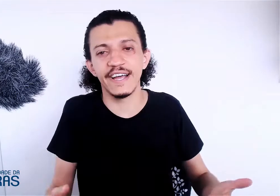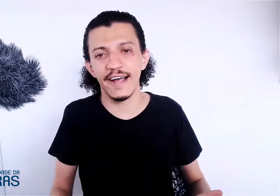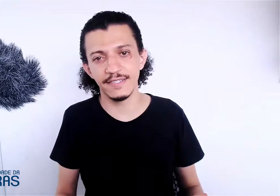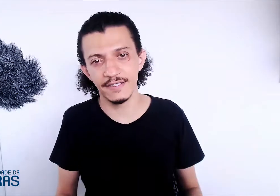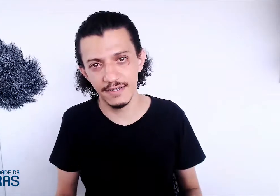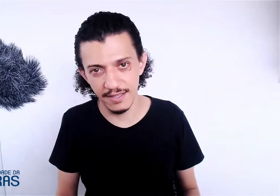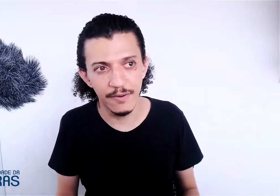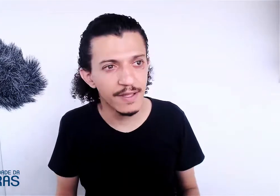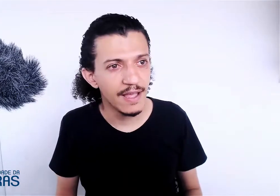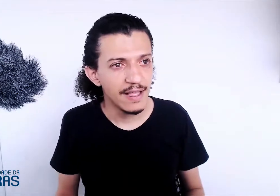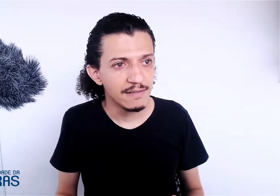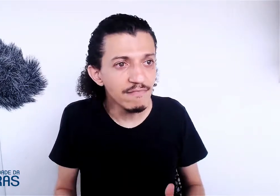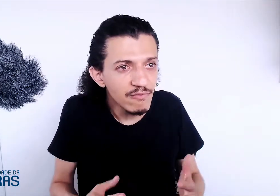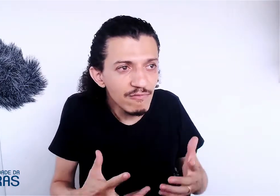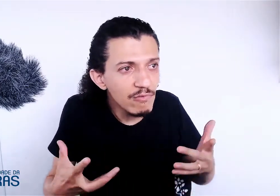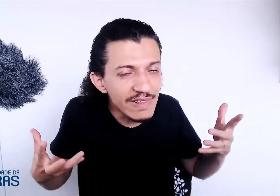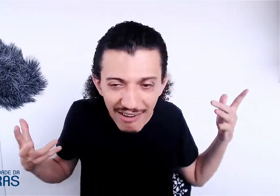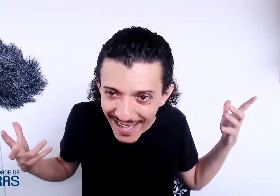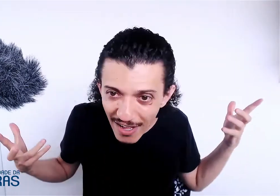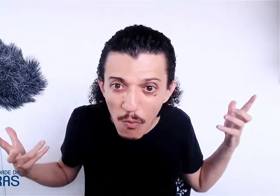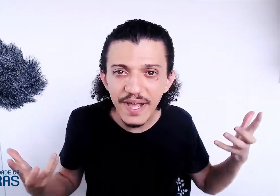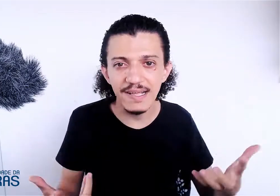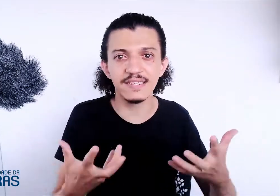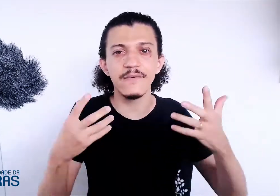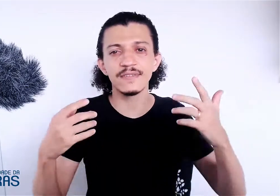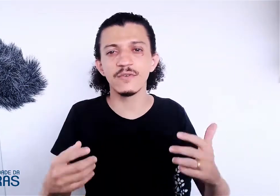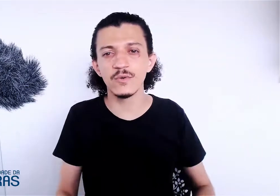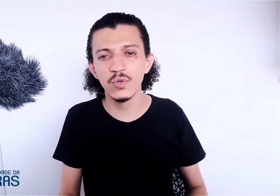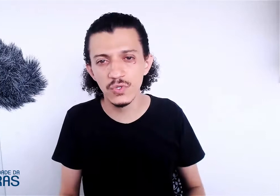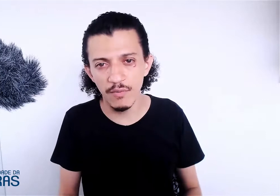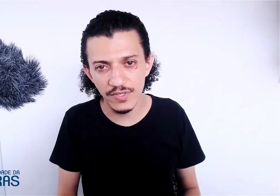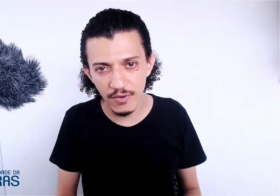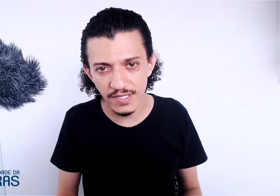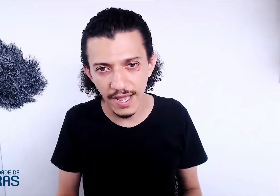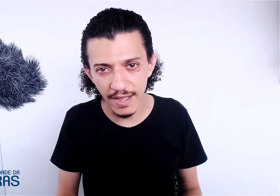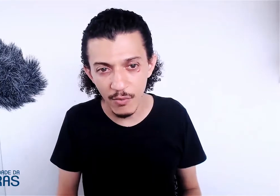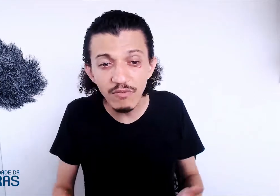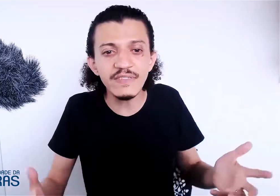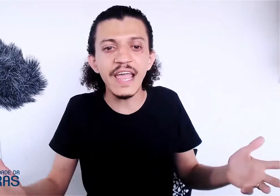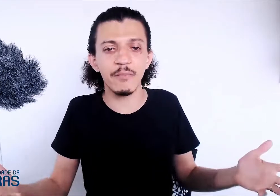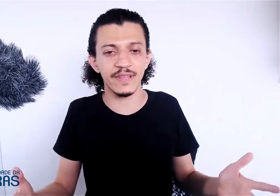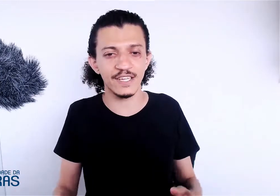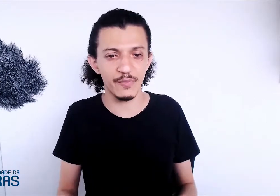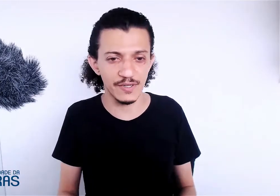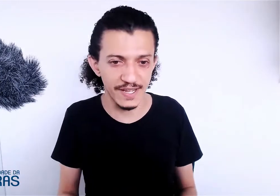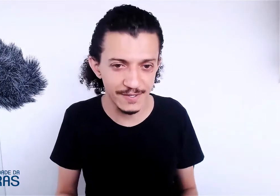verdade. Entendeu? Não está com aquela comunicação, assim, com os estudos, como você gostaria. Quanto tempo está nesse processo?